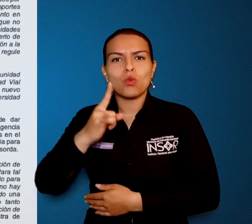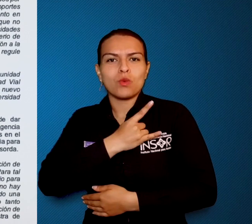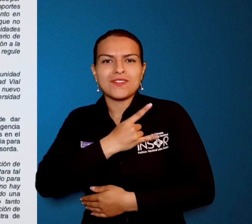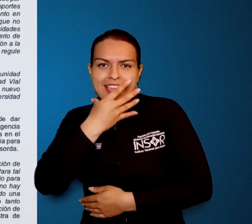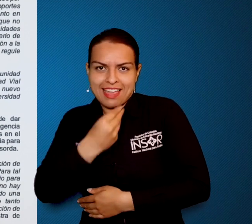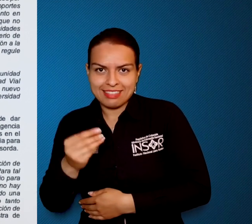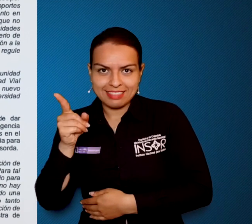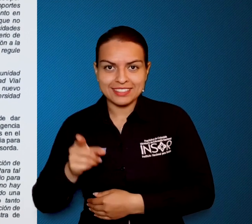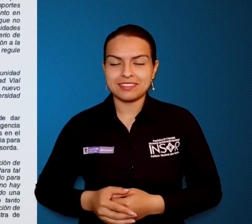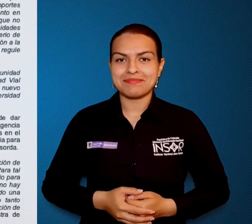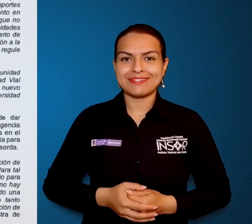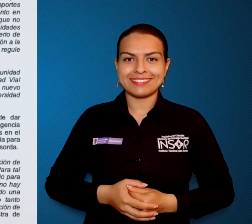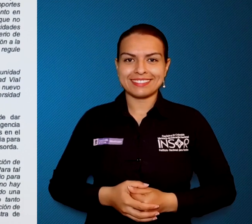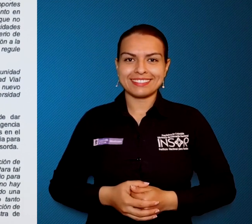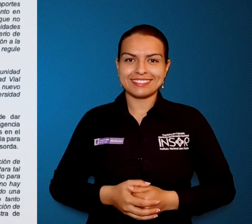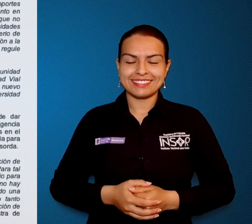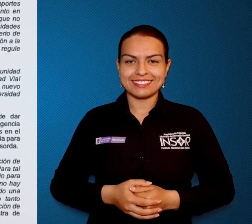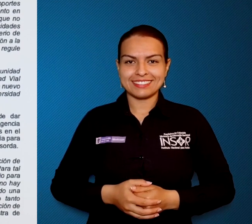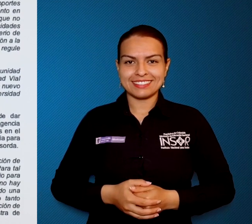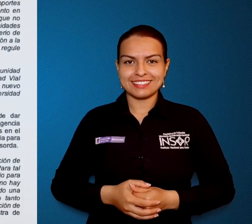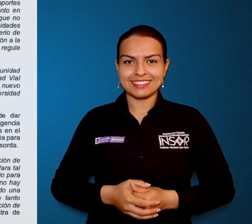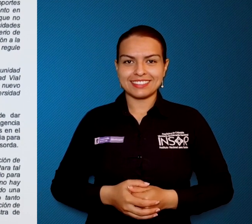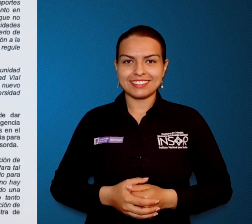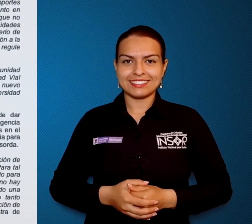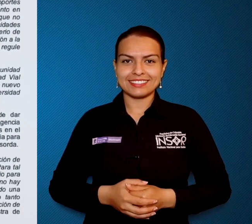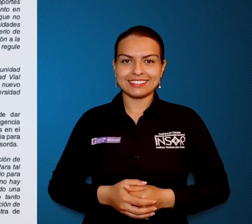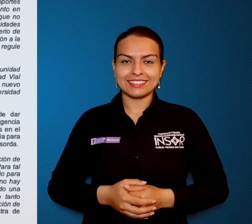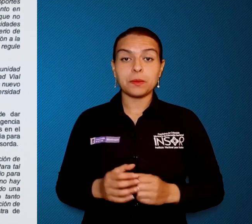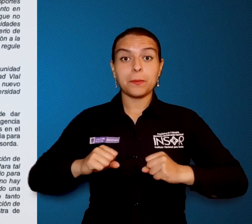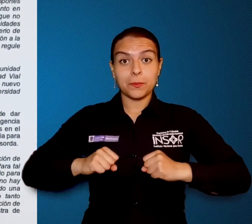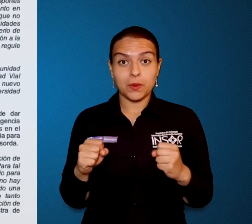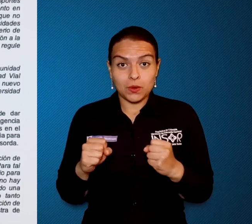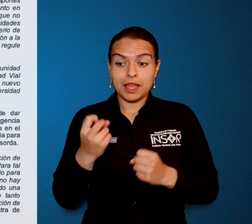socializar los resultados del estudio realizado por la Universidad de los Andes.